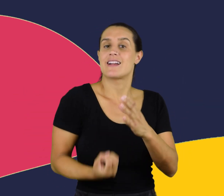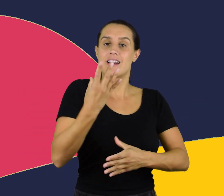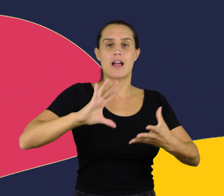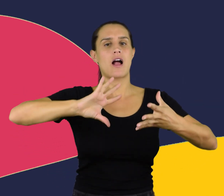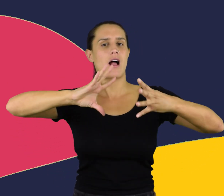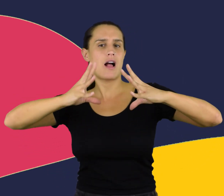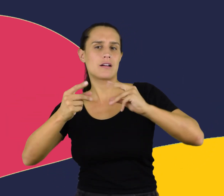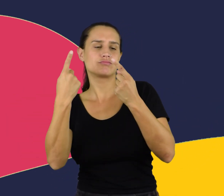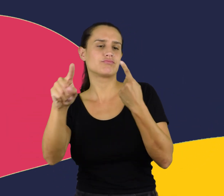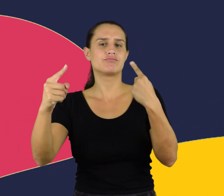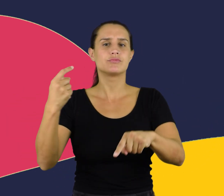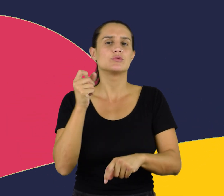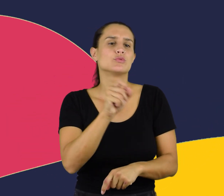particular de cada MC